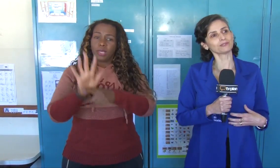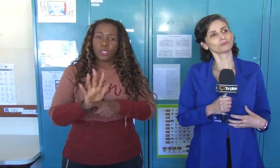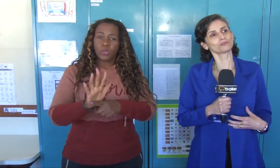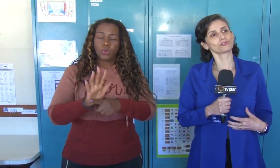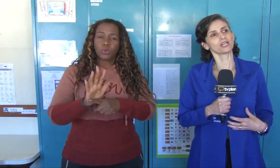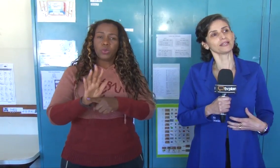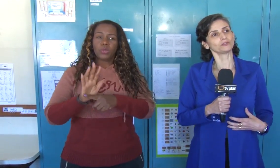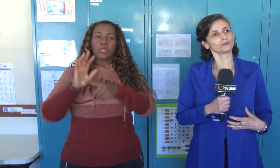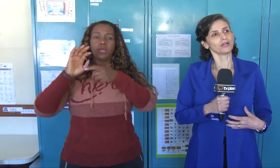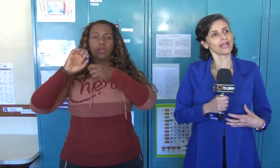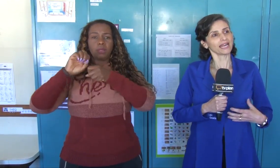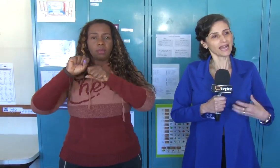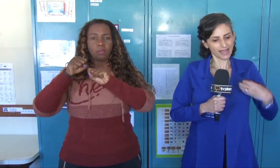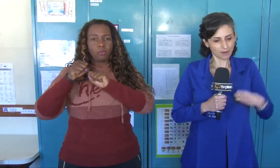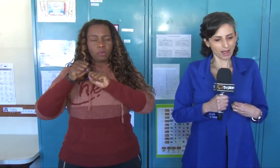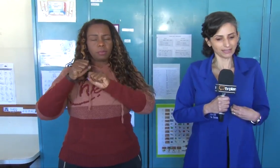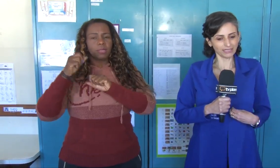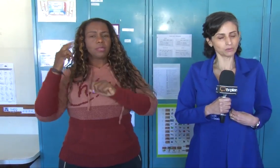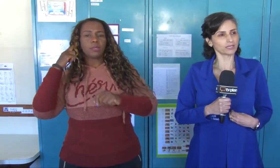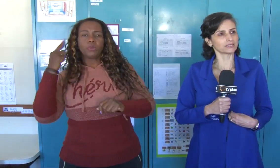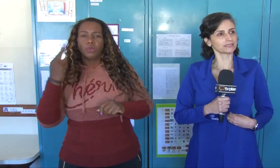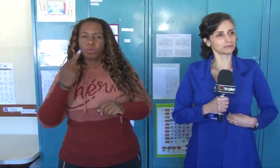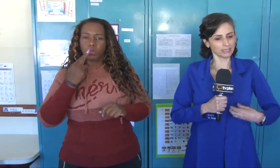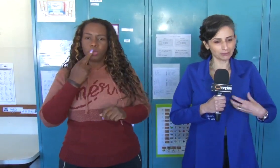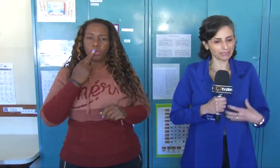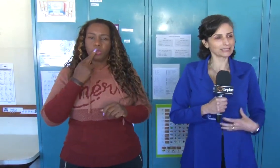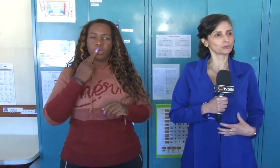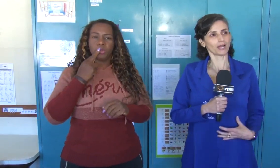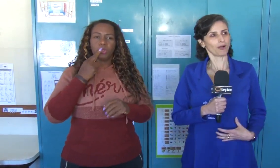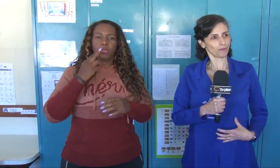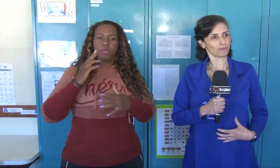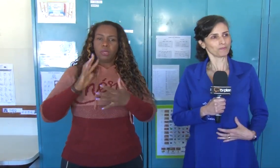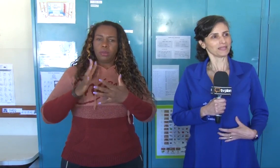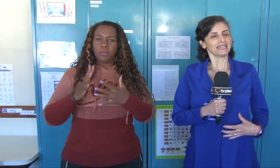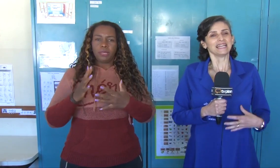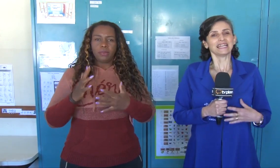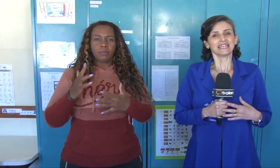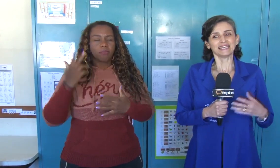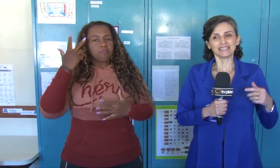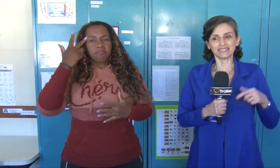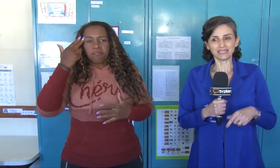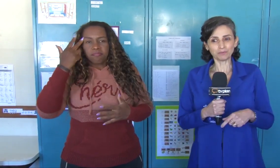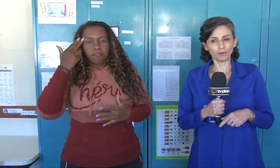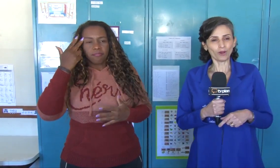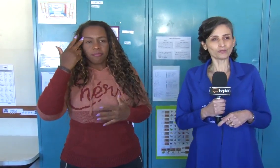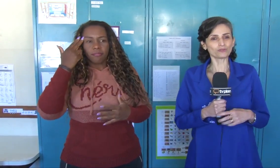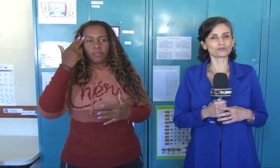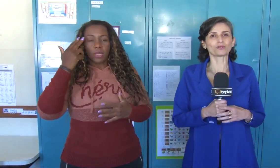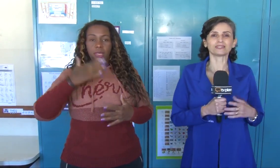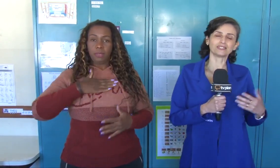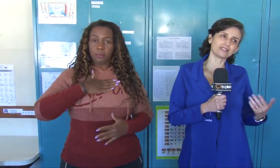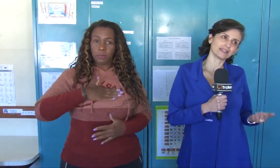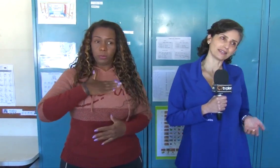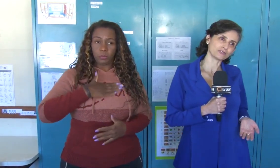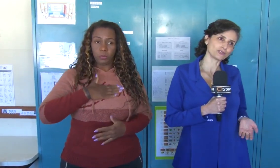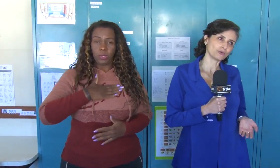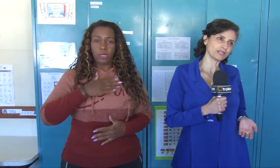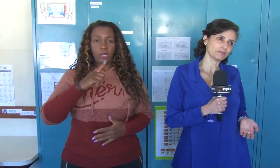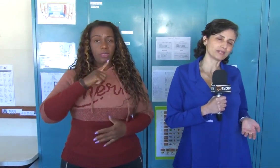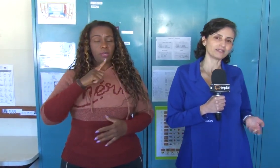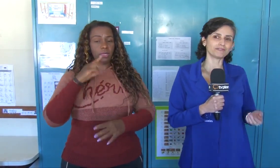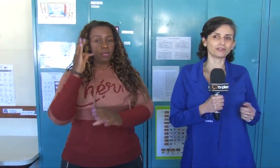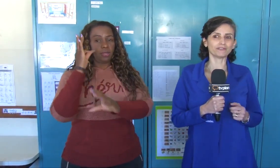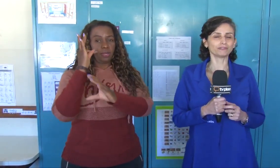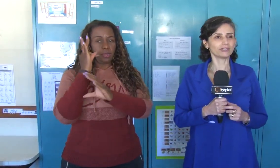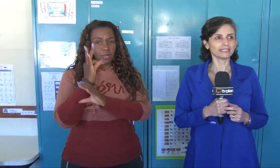formação do sujeito. Ela é uma língua natural. E em Poços, a gente tem a Tarso de